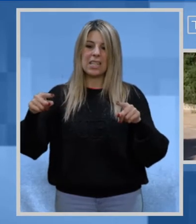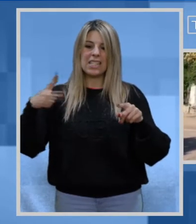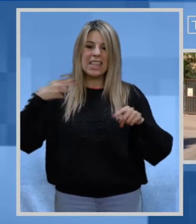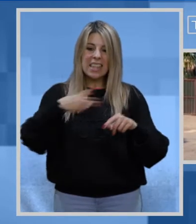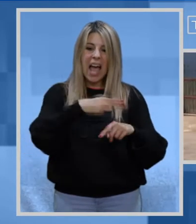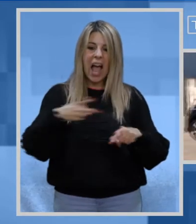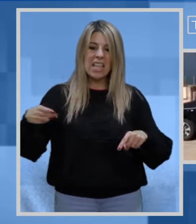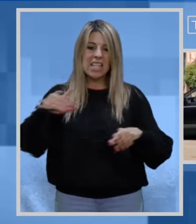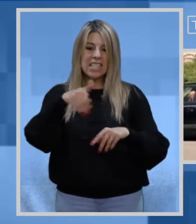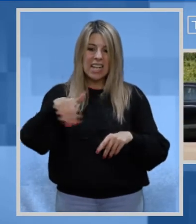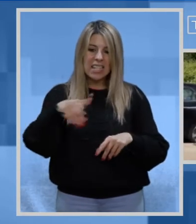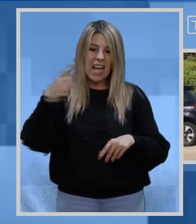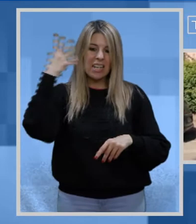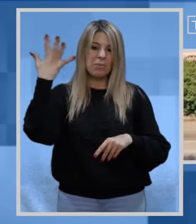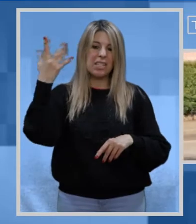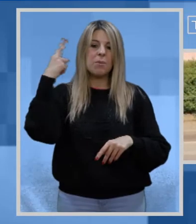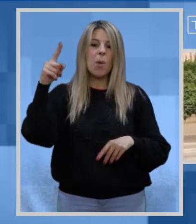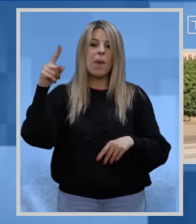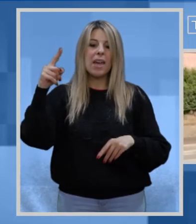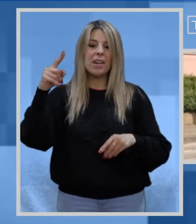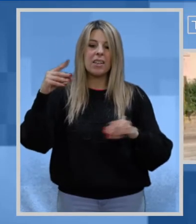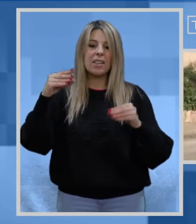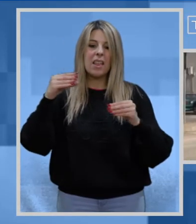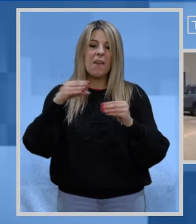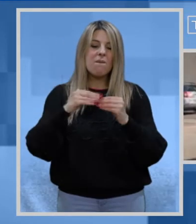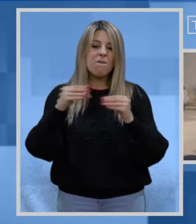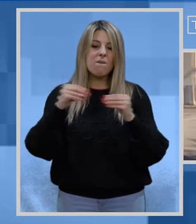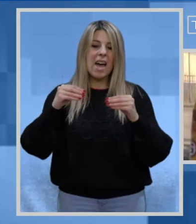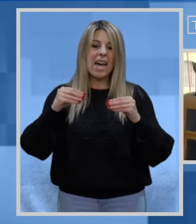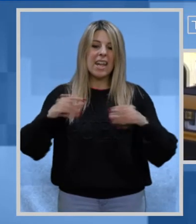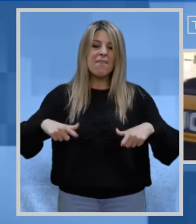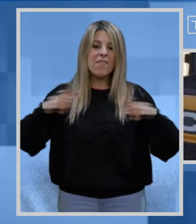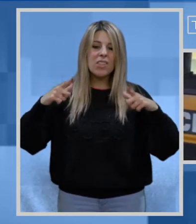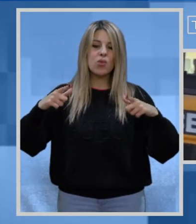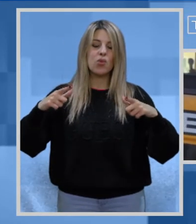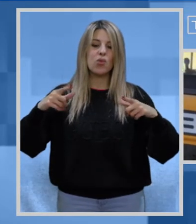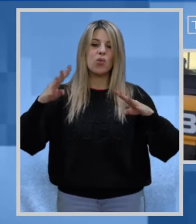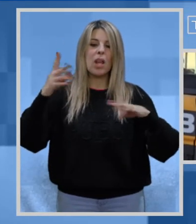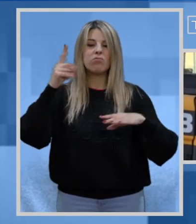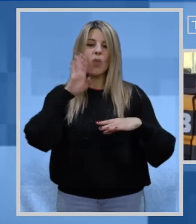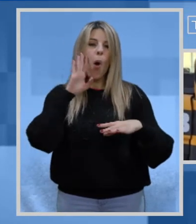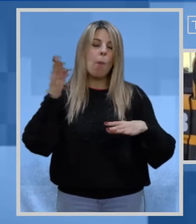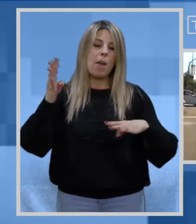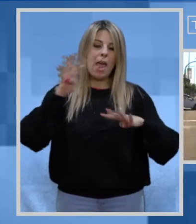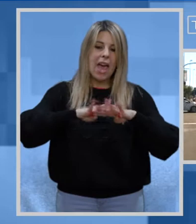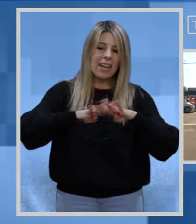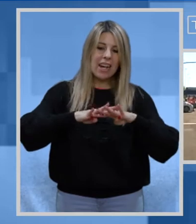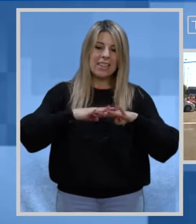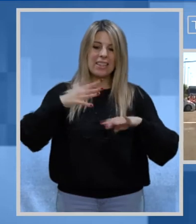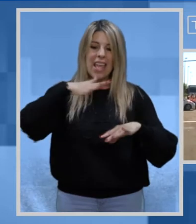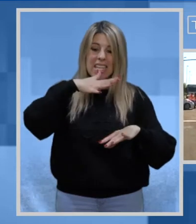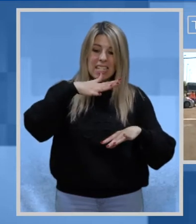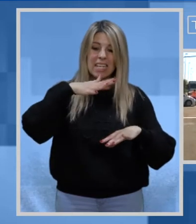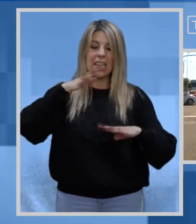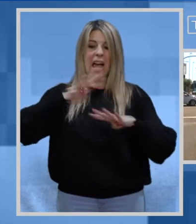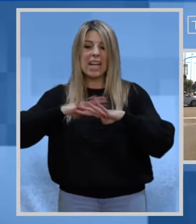tagli stradali ad esempio per la realizzazione di infrastrutture Rete idrica, rete del